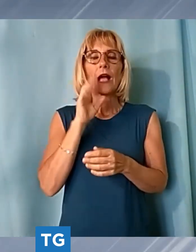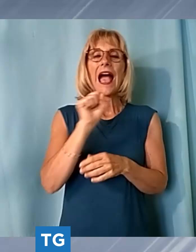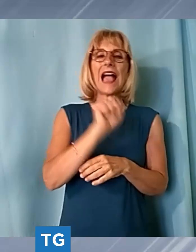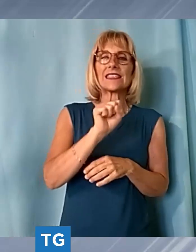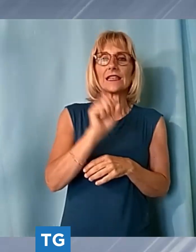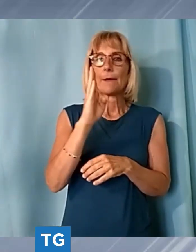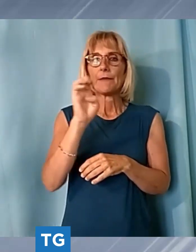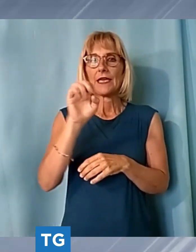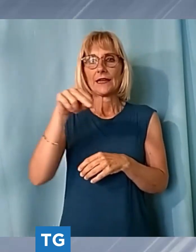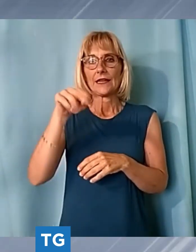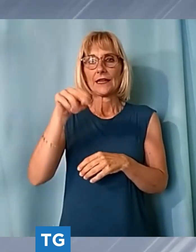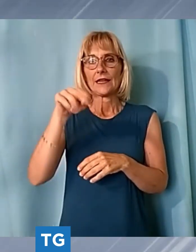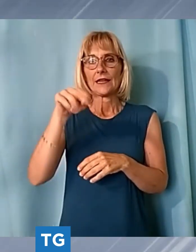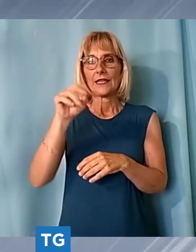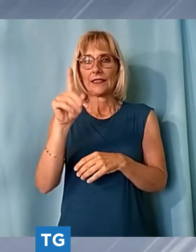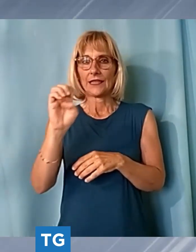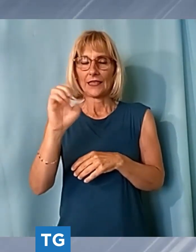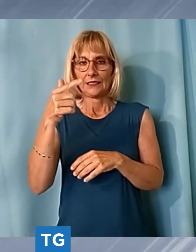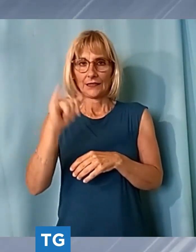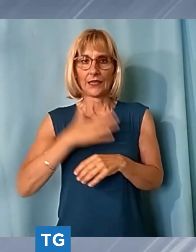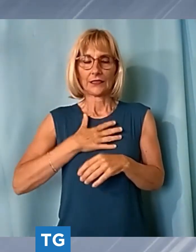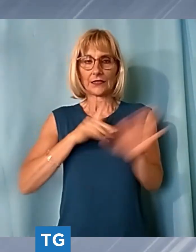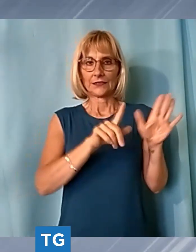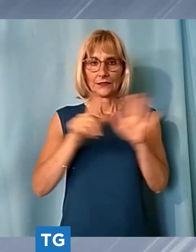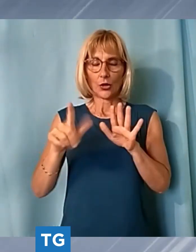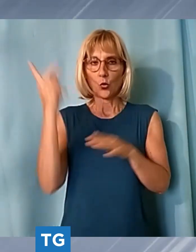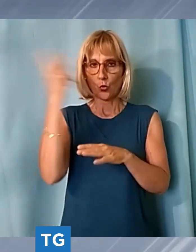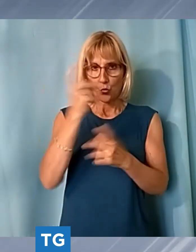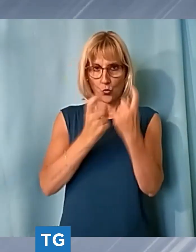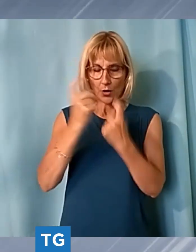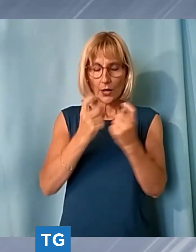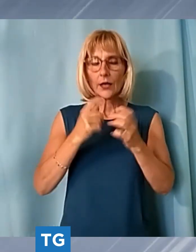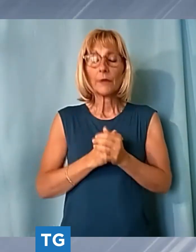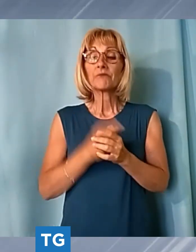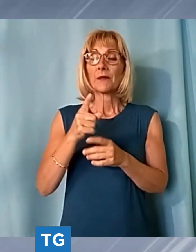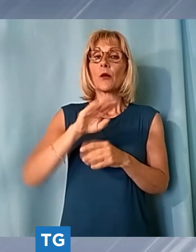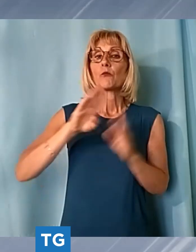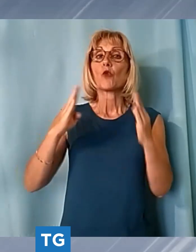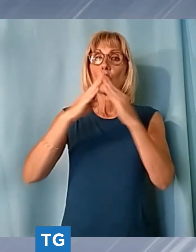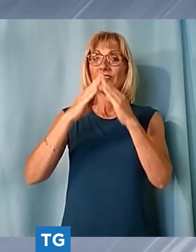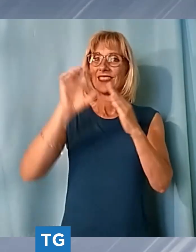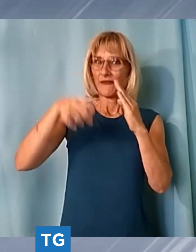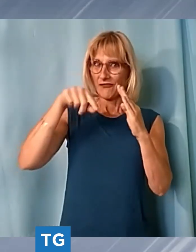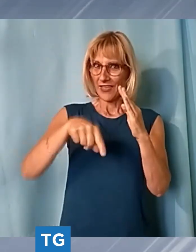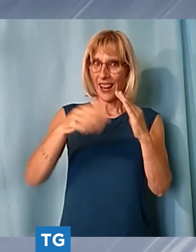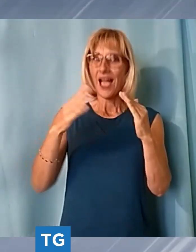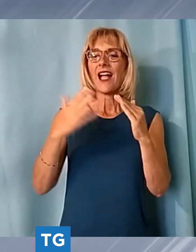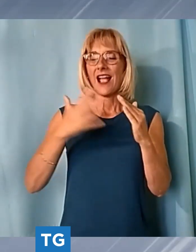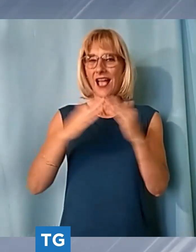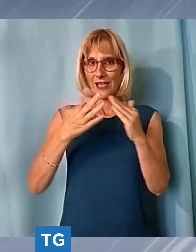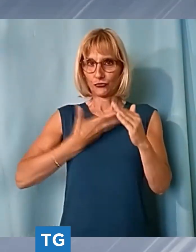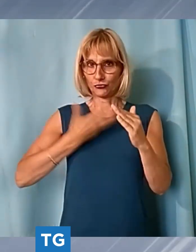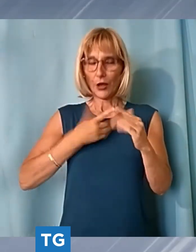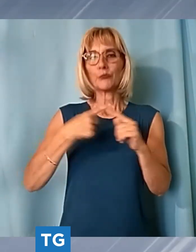77 anni ed era di lucca a monti di villa era però di casa qui aveva un'abitazione e altre proprietà doveva sbrigare alcune